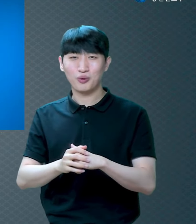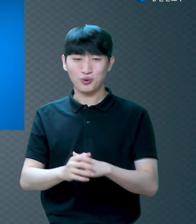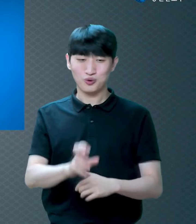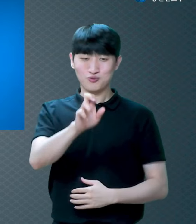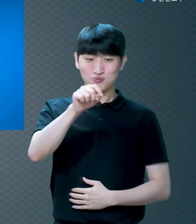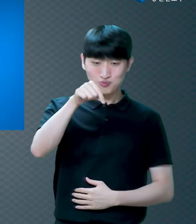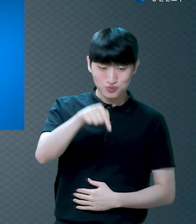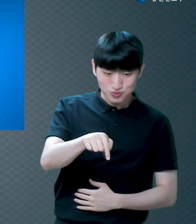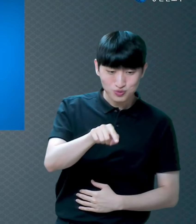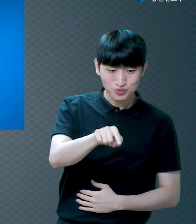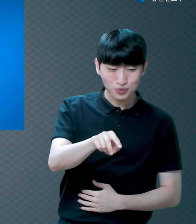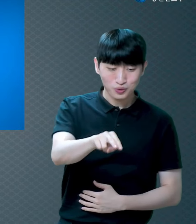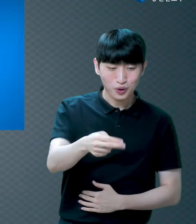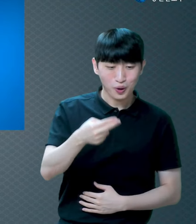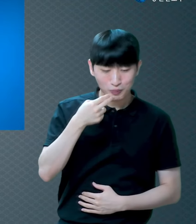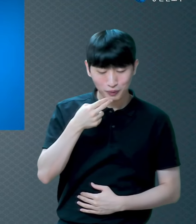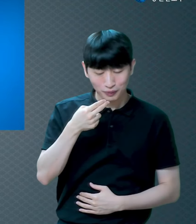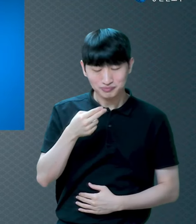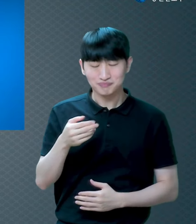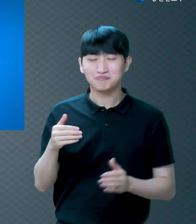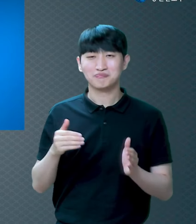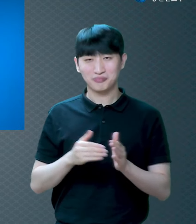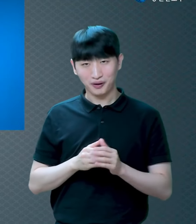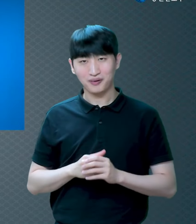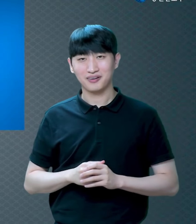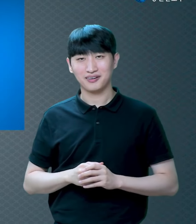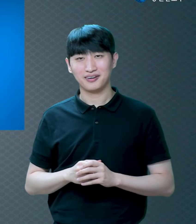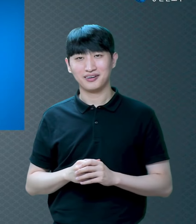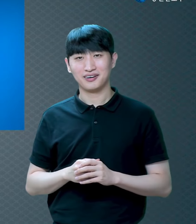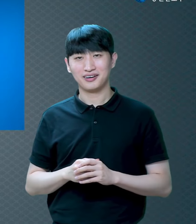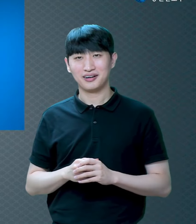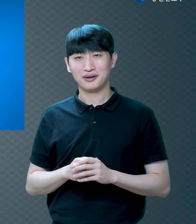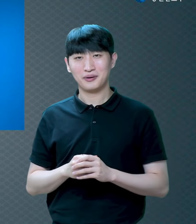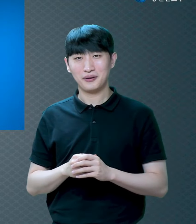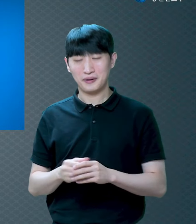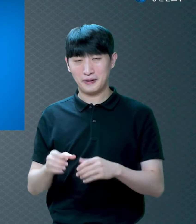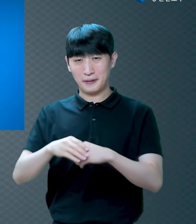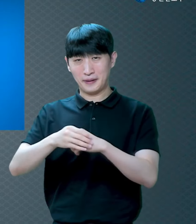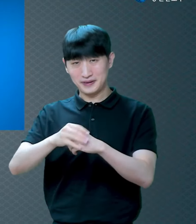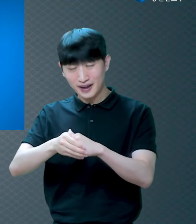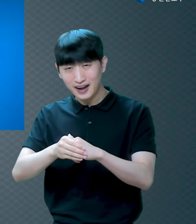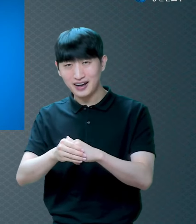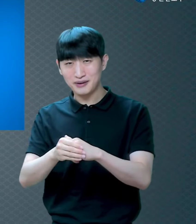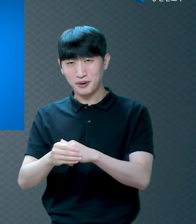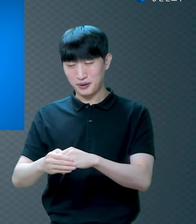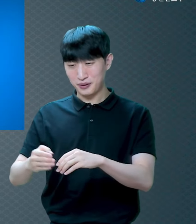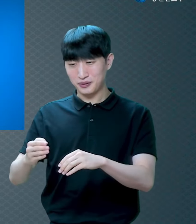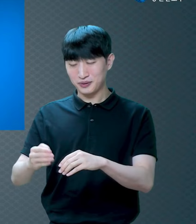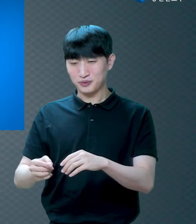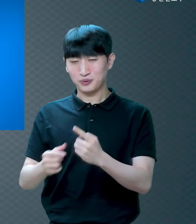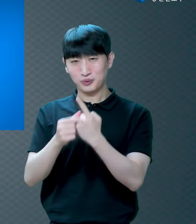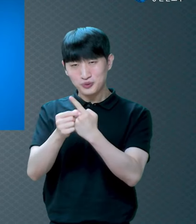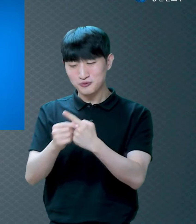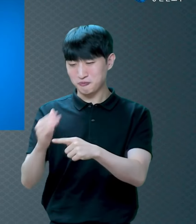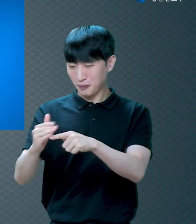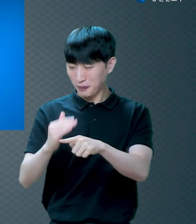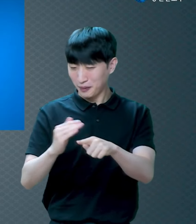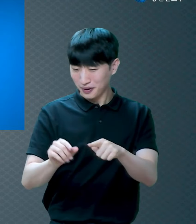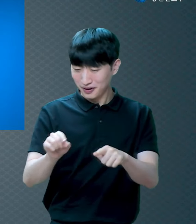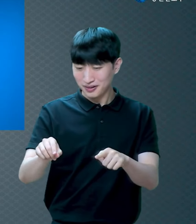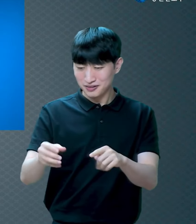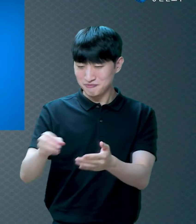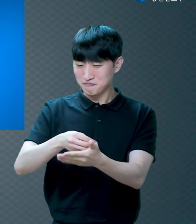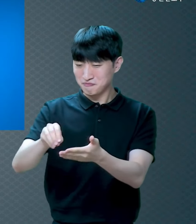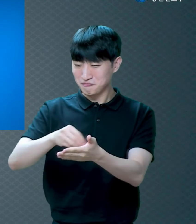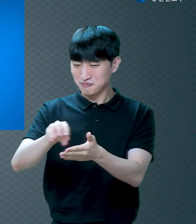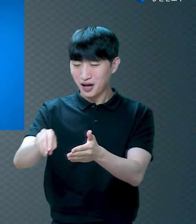반찬으로 주셨고 된장에다가 고추 썰어서 넣은 것도 반찬으로 주셨어요